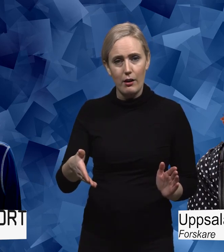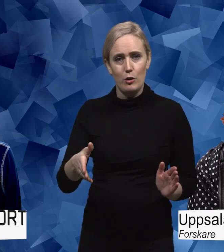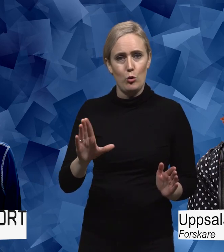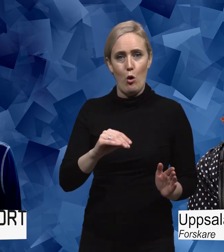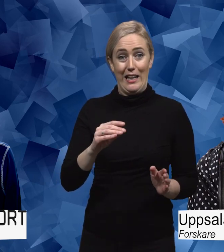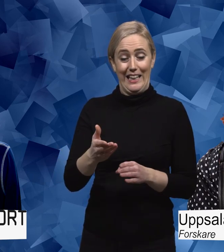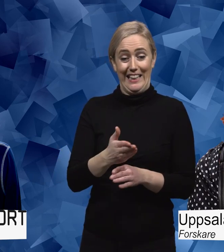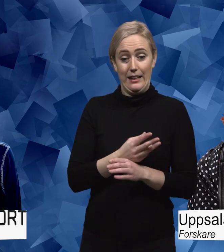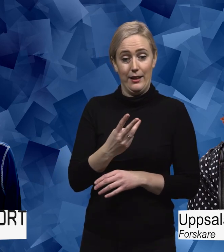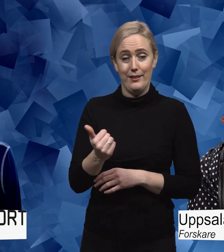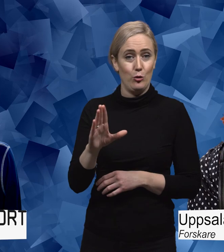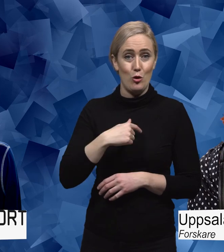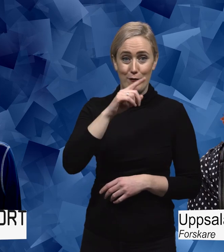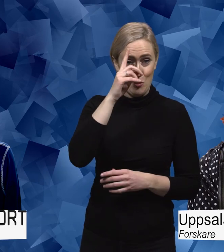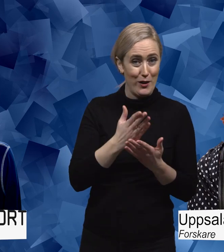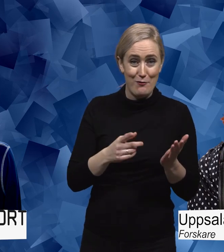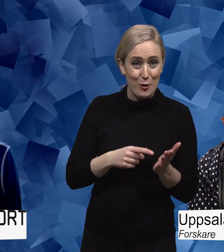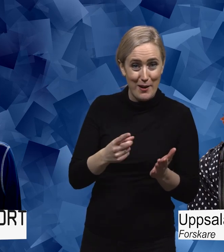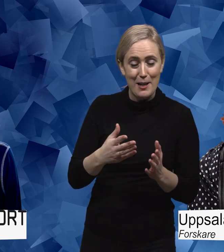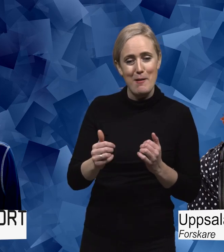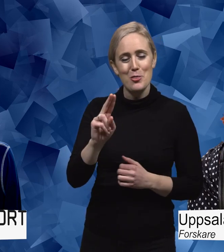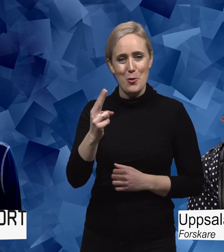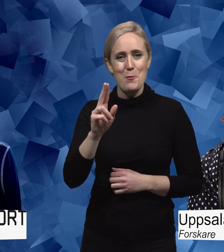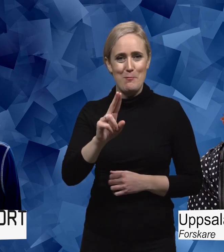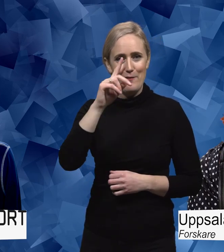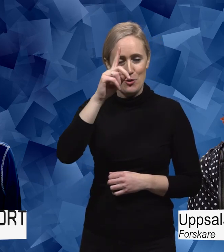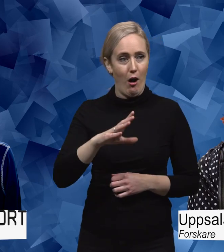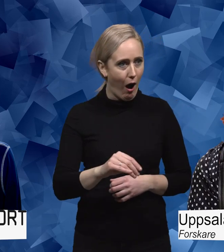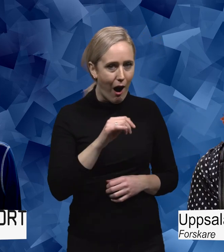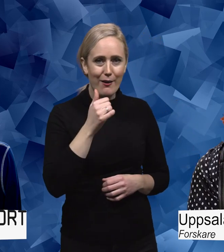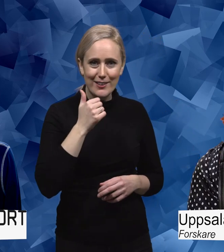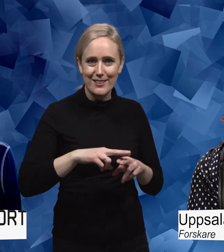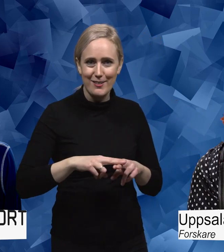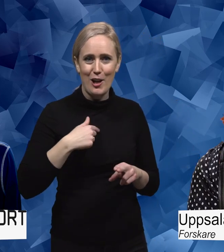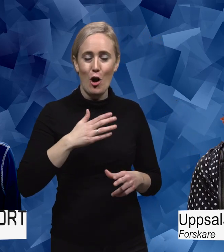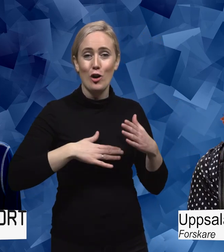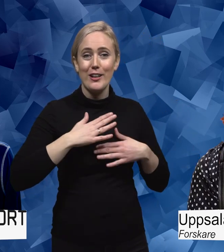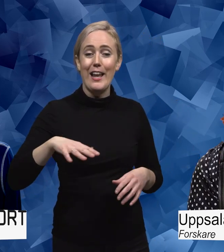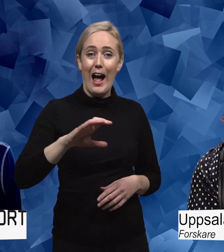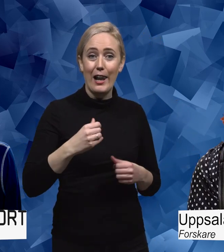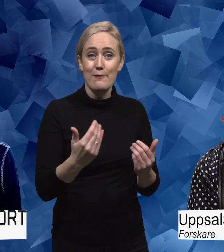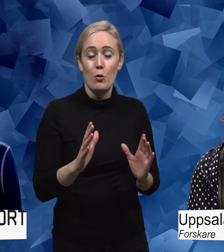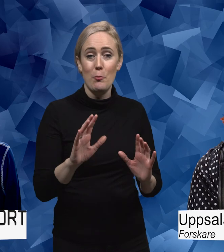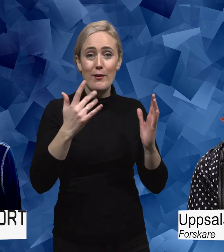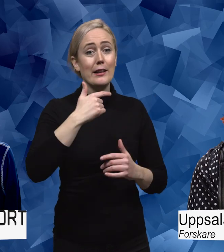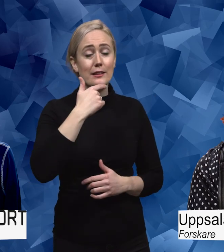jag var 36. Men nu förstår jag vad du menar. Det är en häftig känsla. Jag önskar att alla fick uppleva den. Absolut. Tack så mycket Sara. Det var